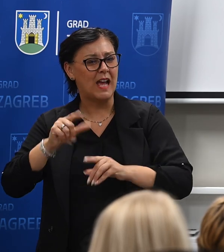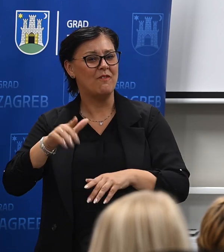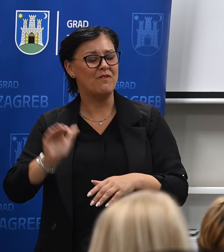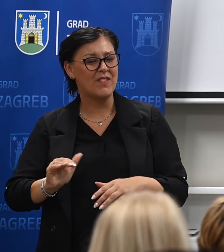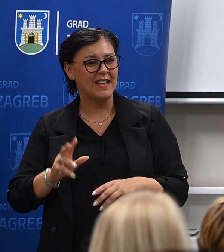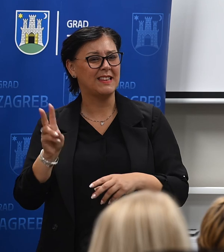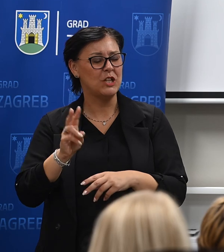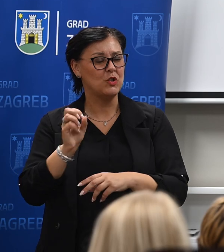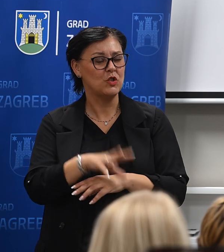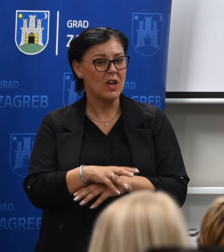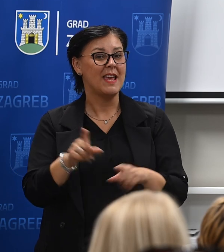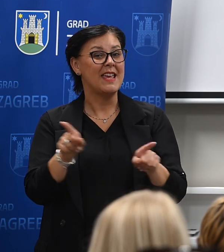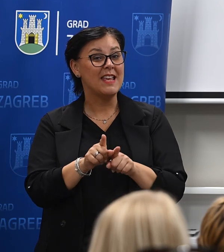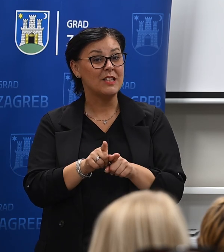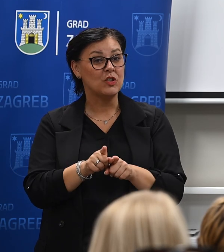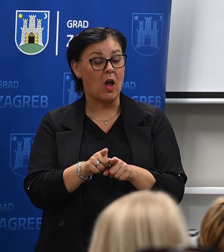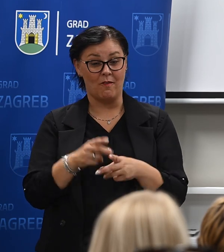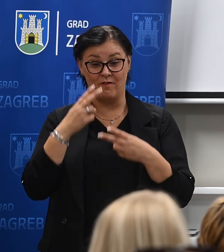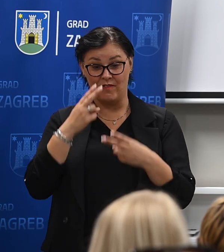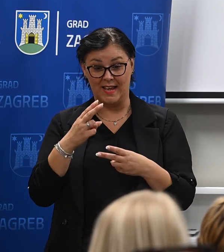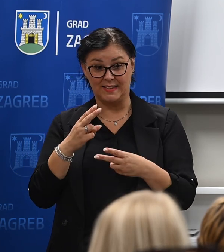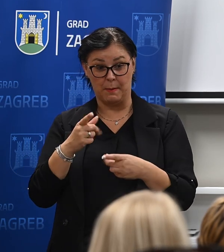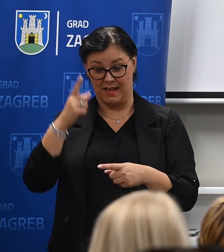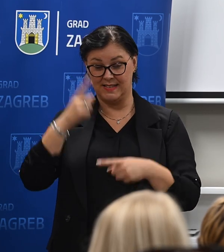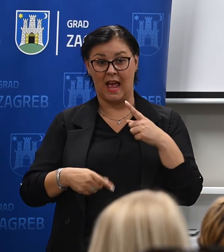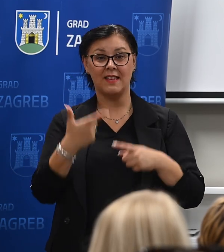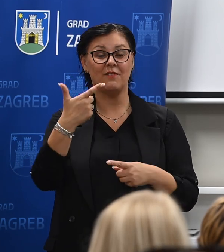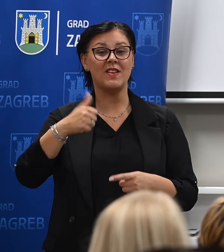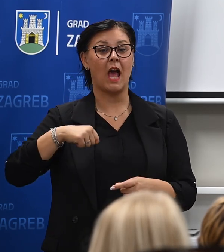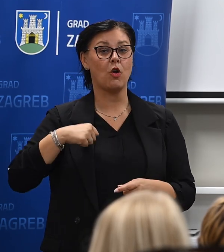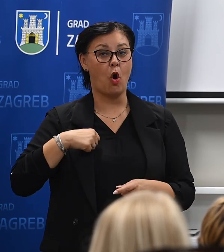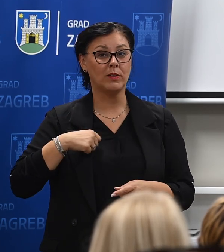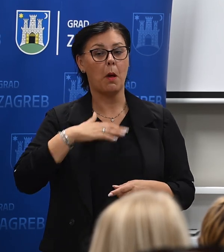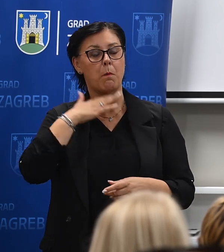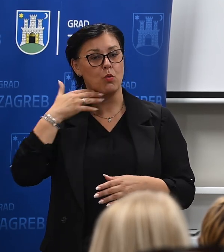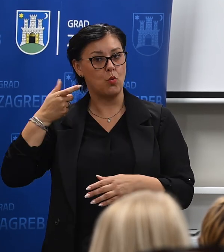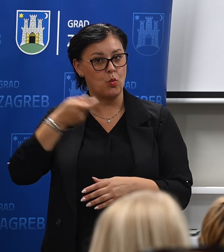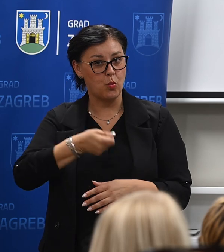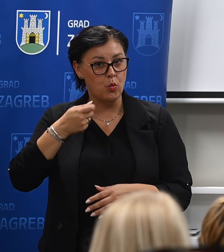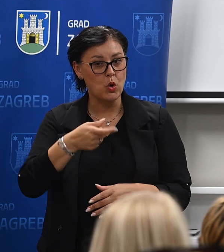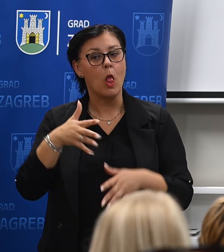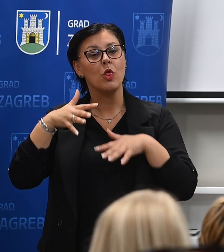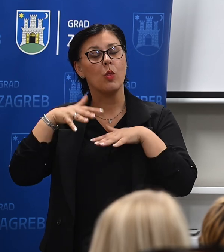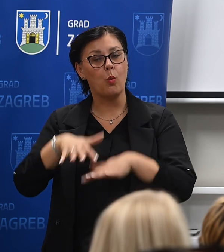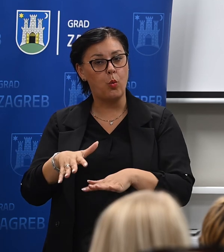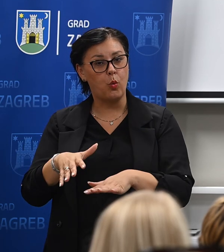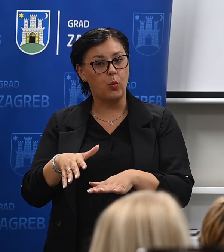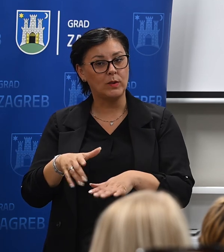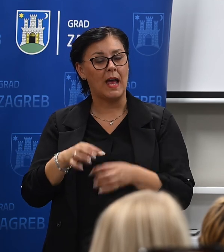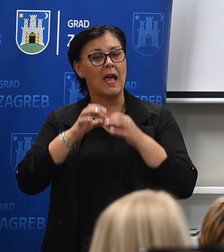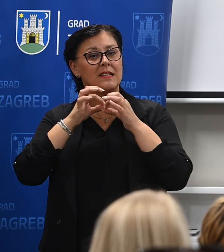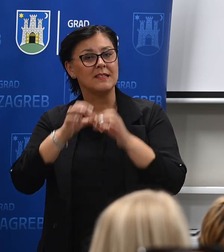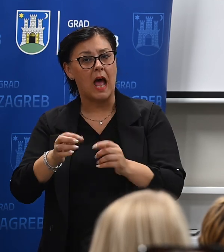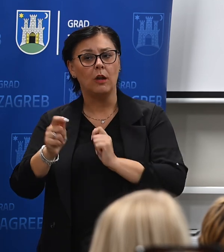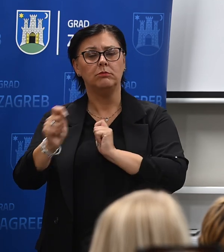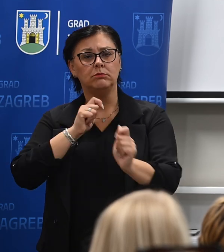radi. I sad, kad na to dodate, napokon, zadnje dvije godine, adekvatno ulaganje, prije svega u ljude, dakle, stalni